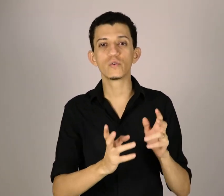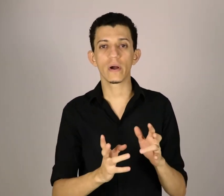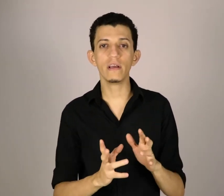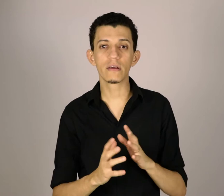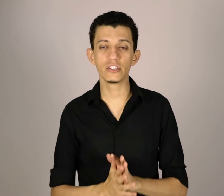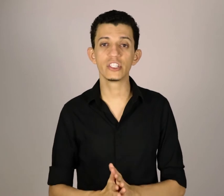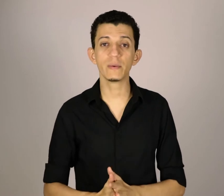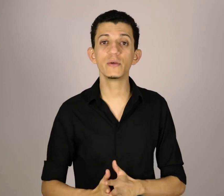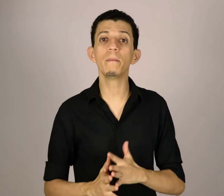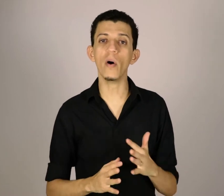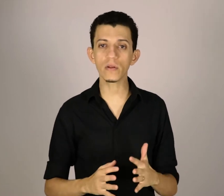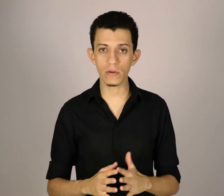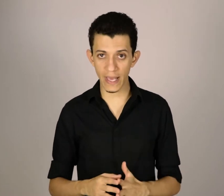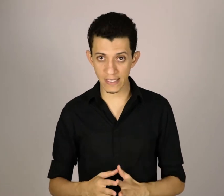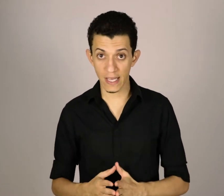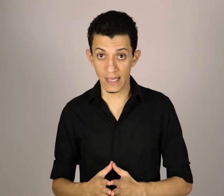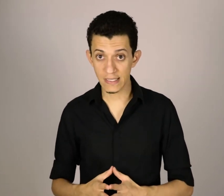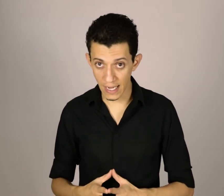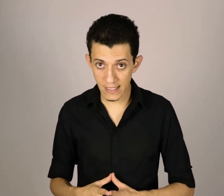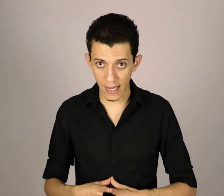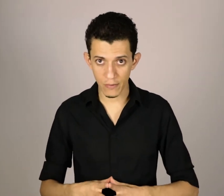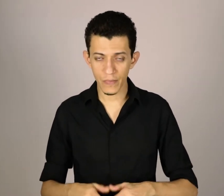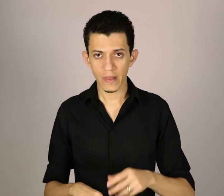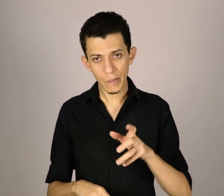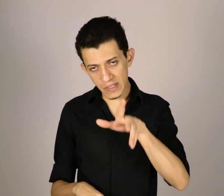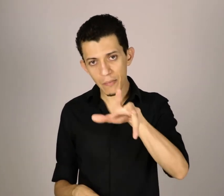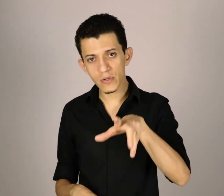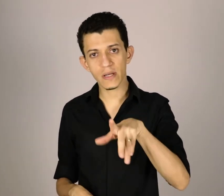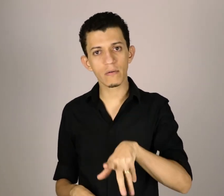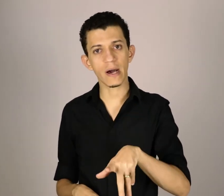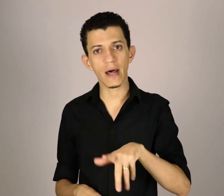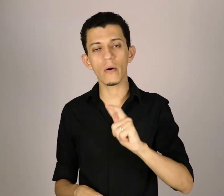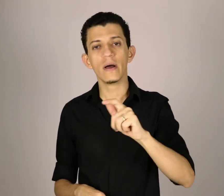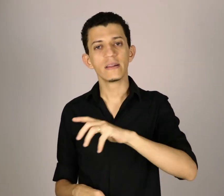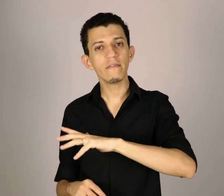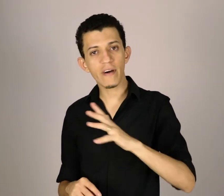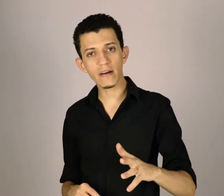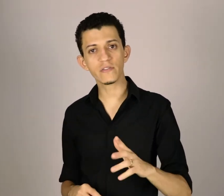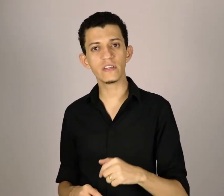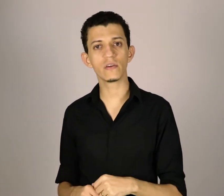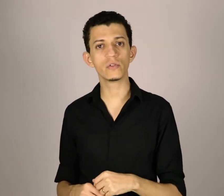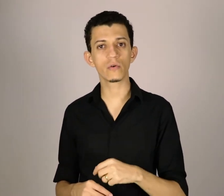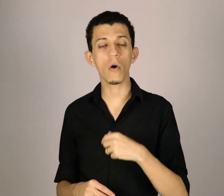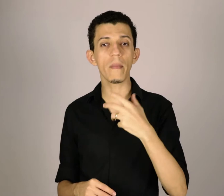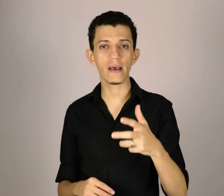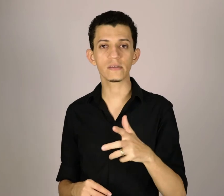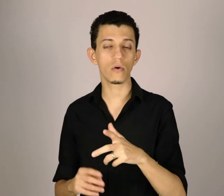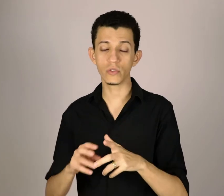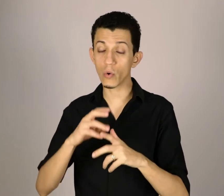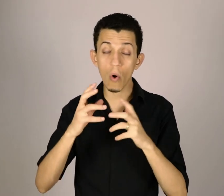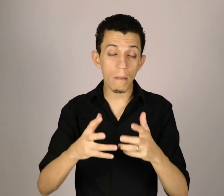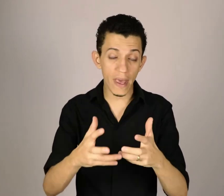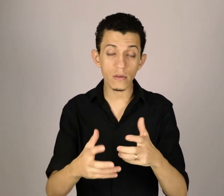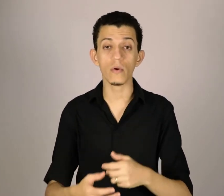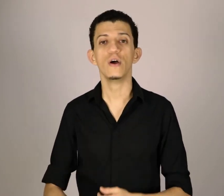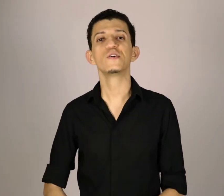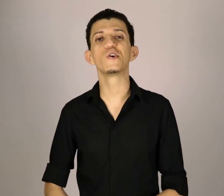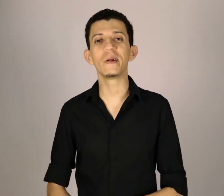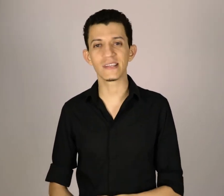com aquilo que a gente chama de português sinalizado. Depois que você busca aqui no canal, tem vários vídeos onde eu começo, onde eu comento sobre essa